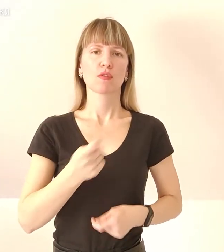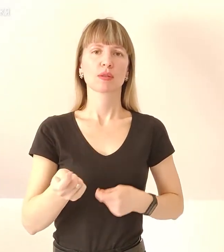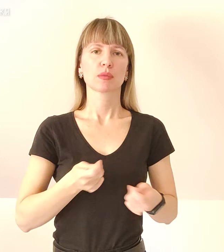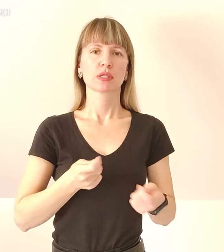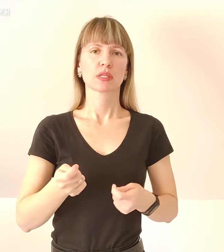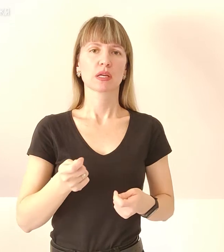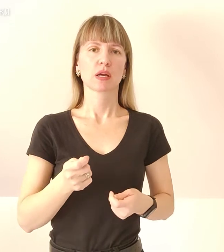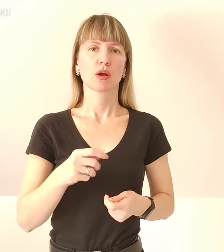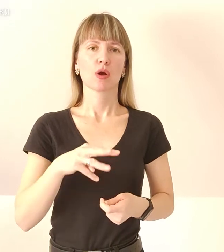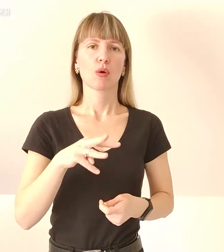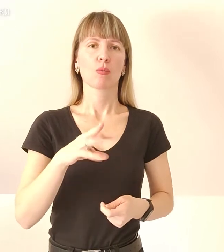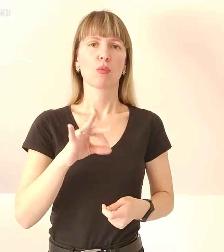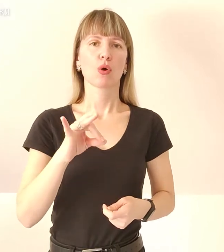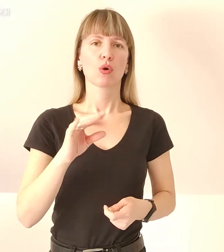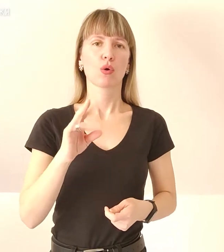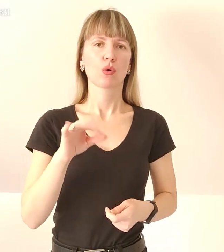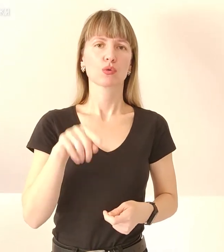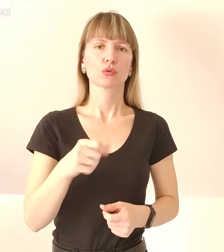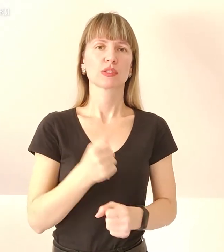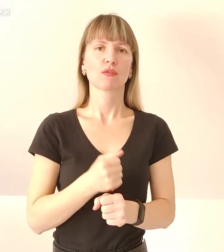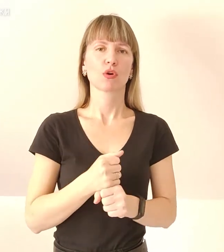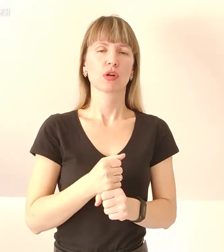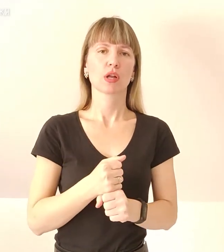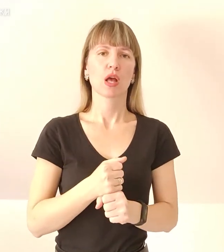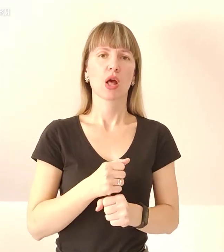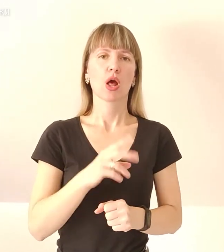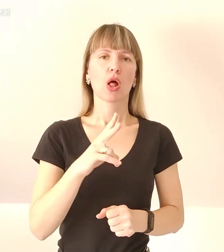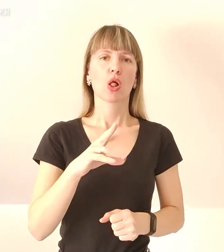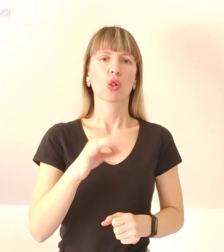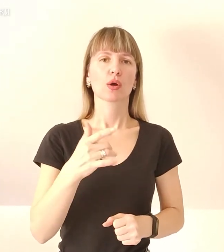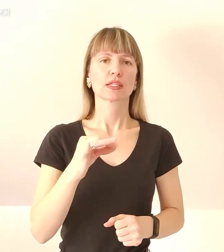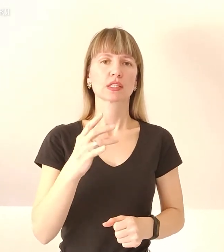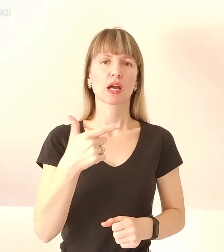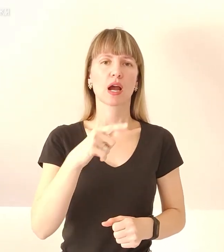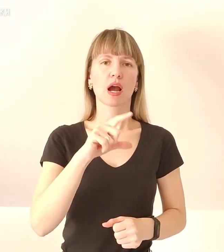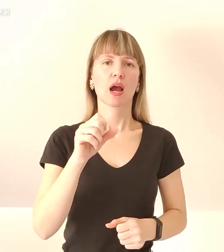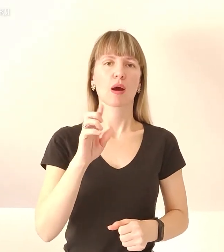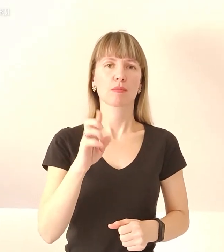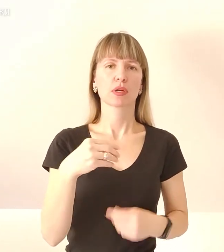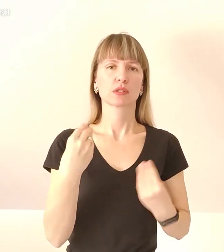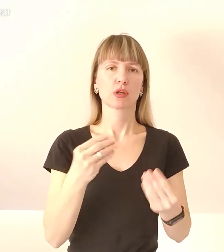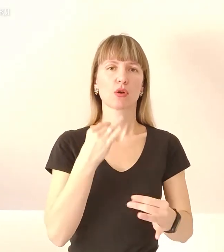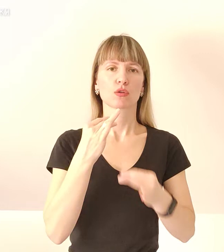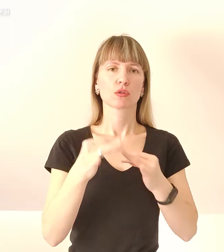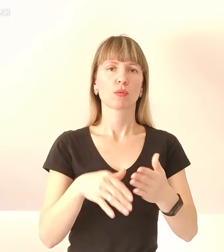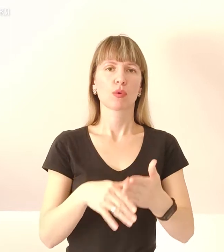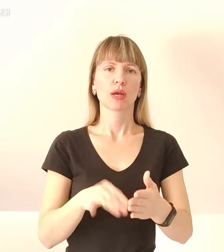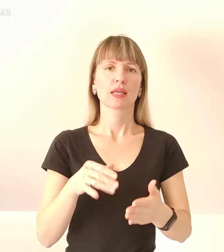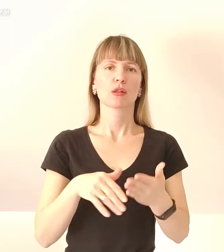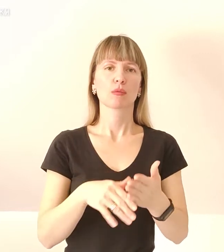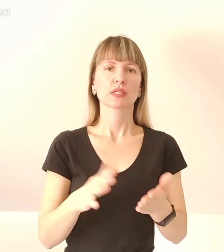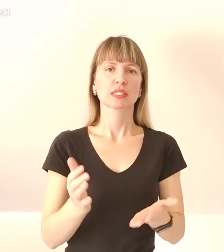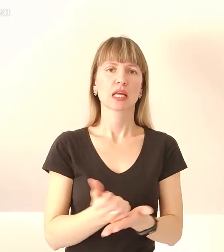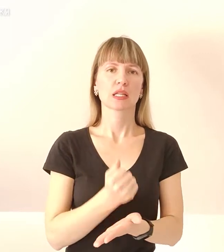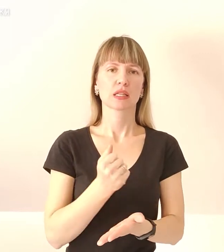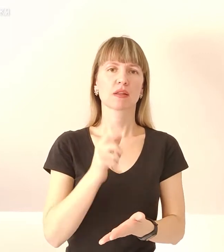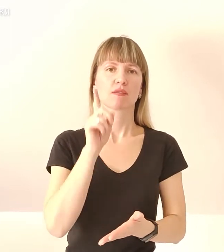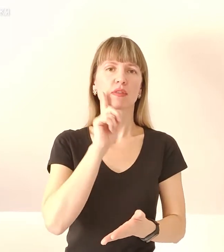Владислава Марокко тут створили логістичний хаб, надаються консультативні послуги та допомагаються знайти тимчасове